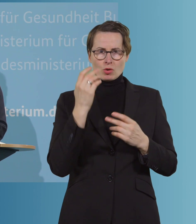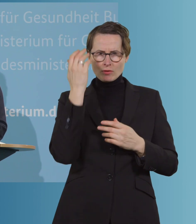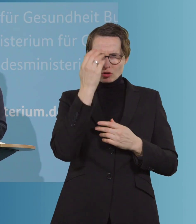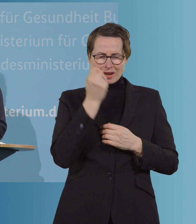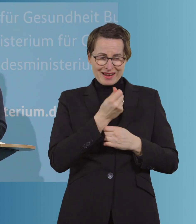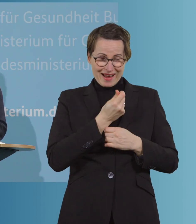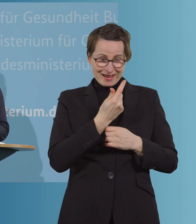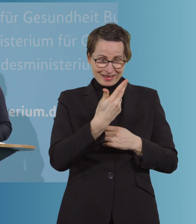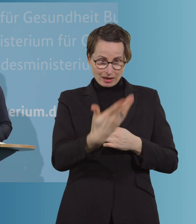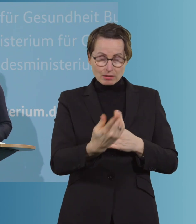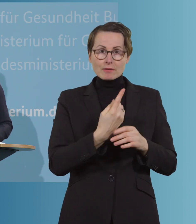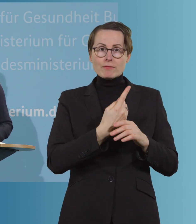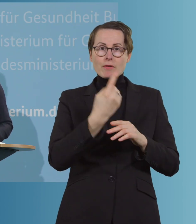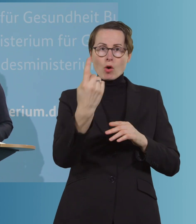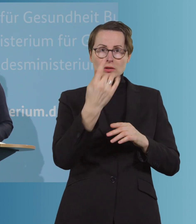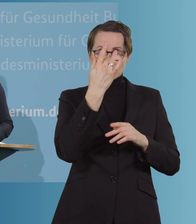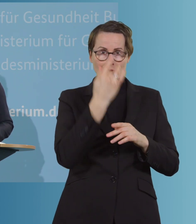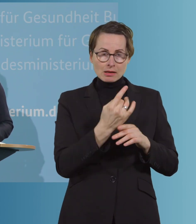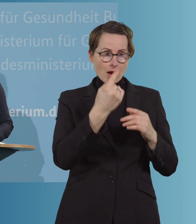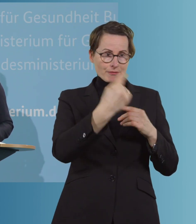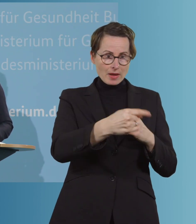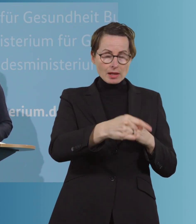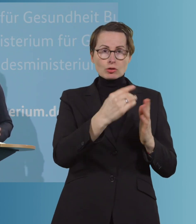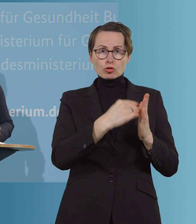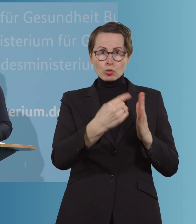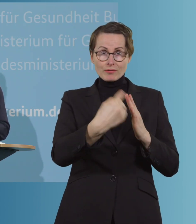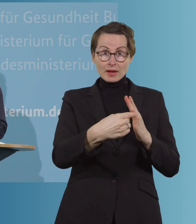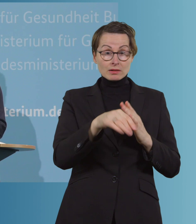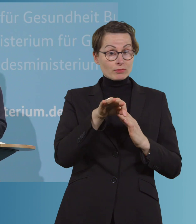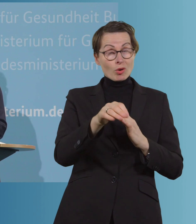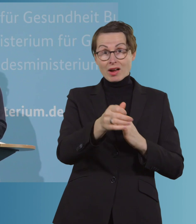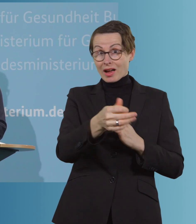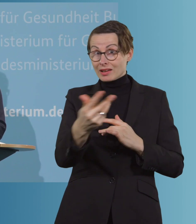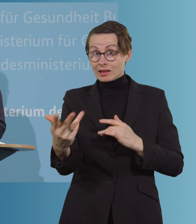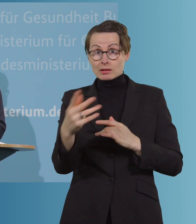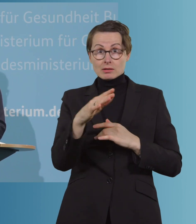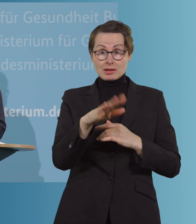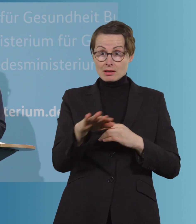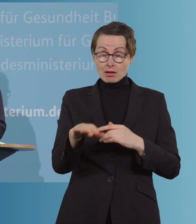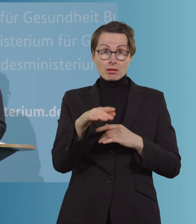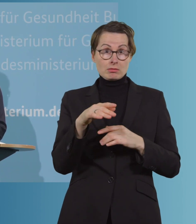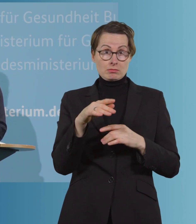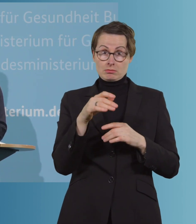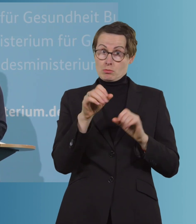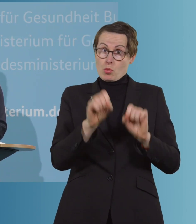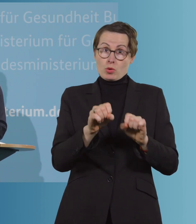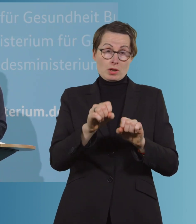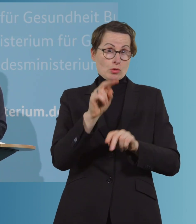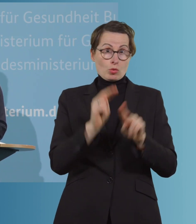Präsenzkita haben können oder nicht, mag für manchen kleinen Menschen fürs ganze Leben einen großen Unterschied machen. Zumindest aber für